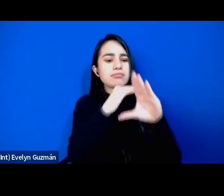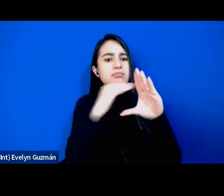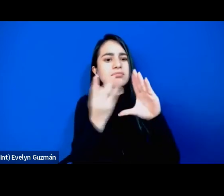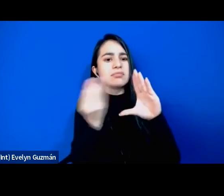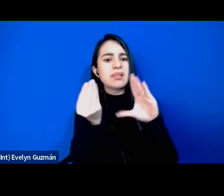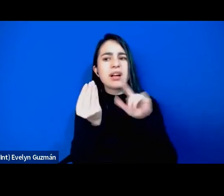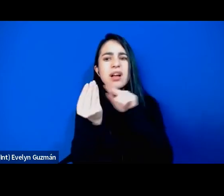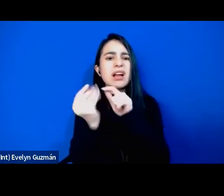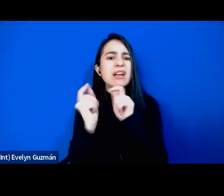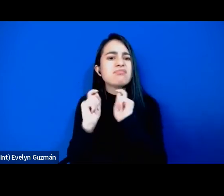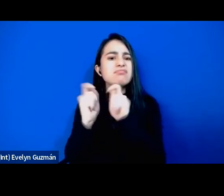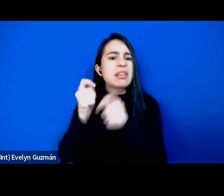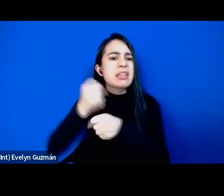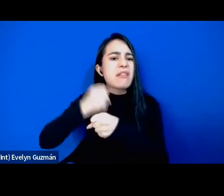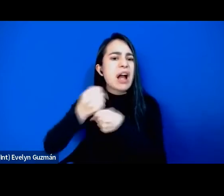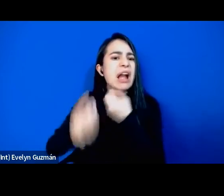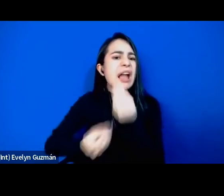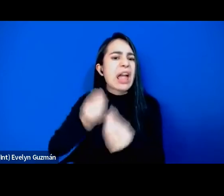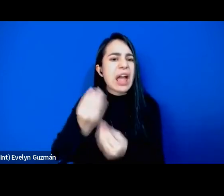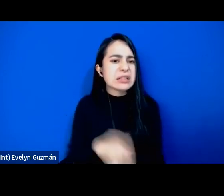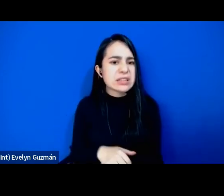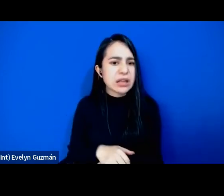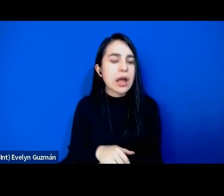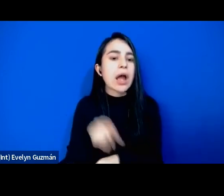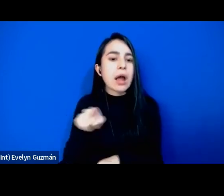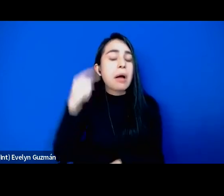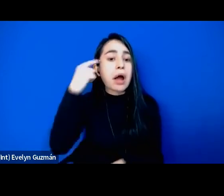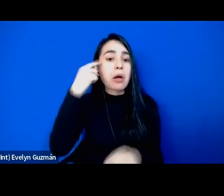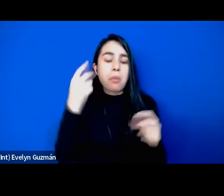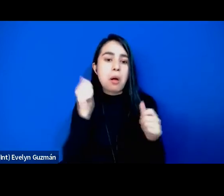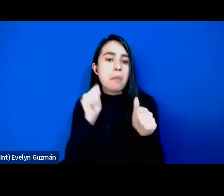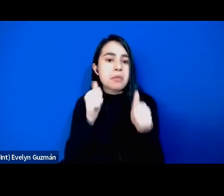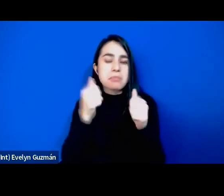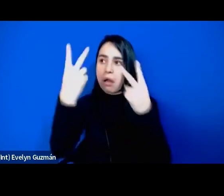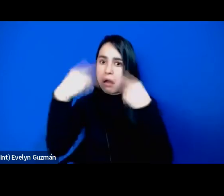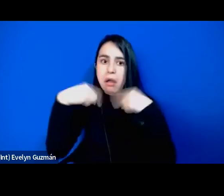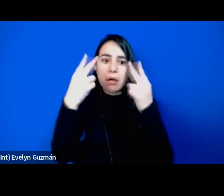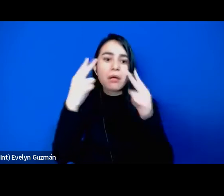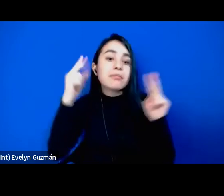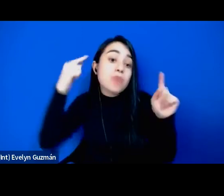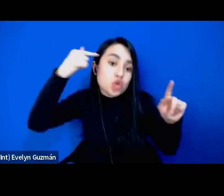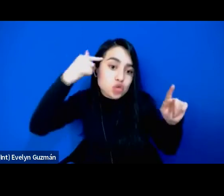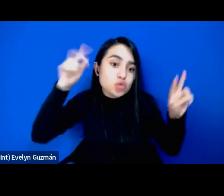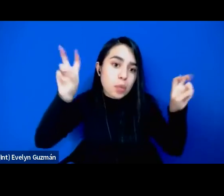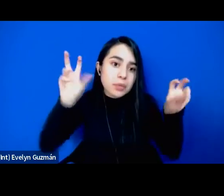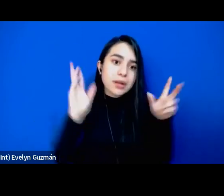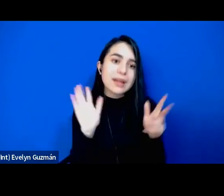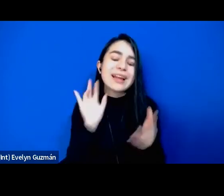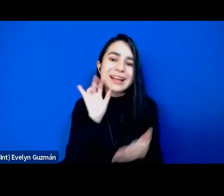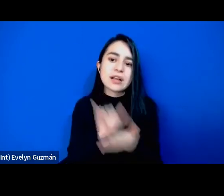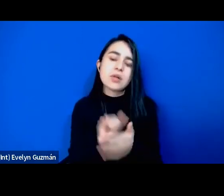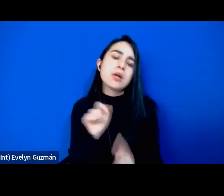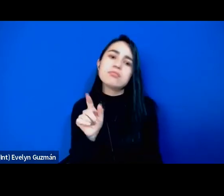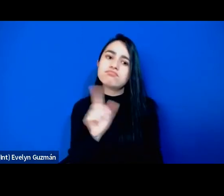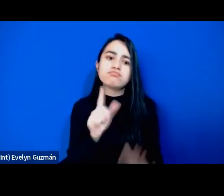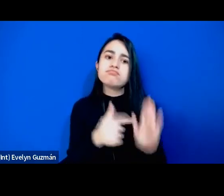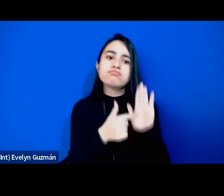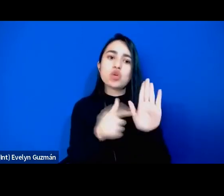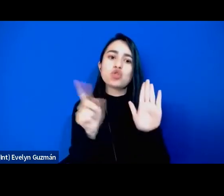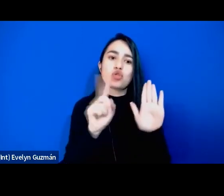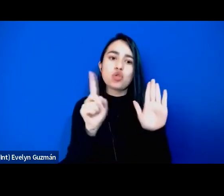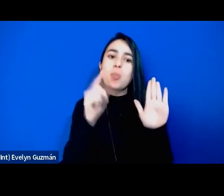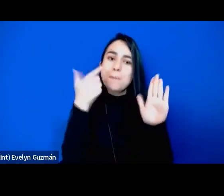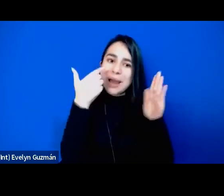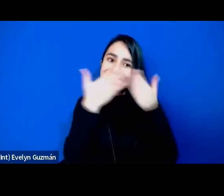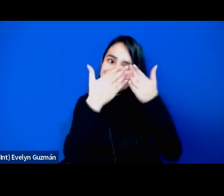¿no? que es verse a sí mismas casi ¿no? supuestamente ¿no? y esto esto es como no pues no es más amplio